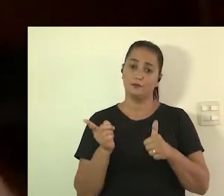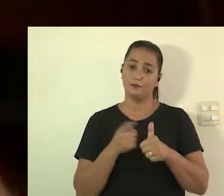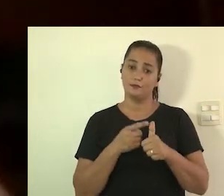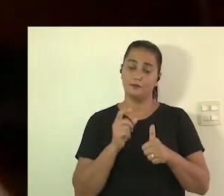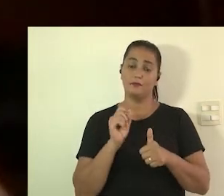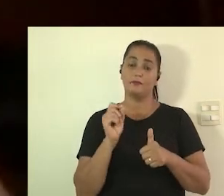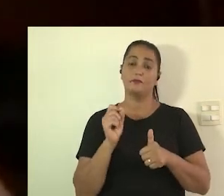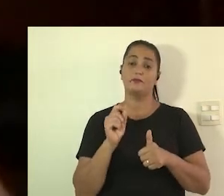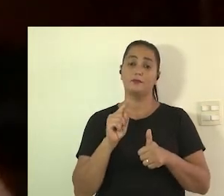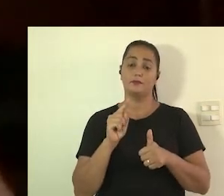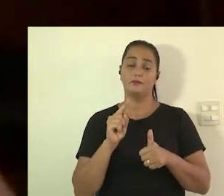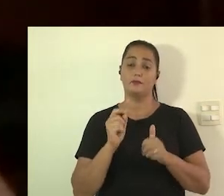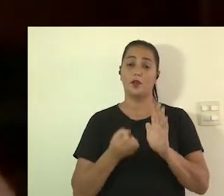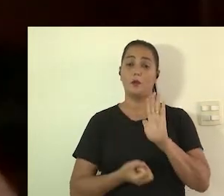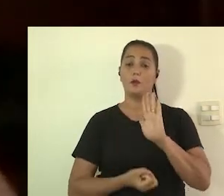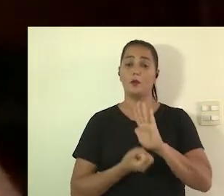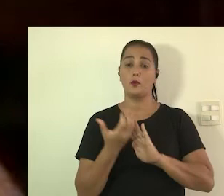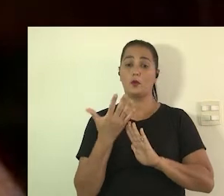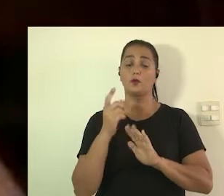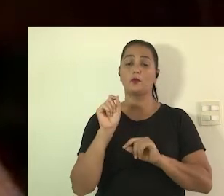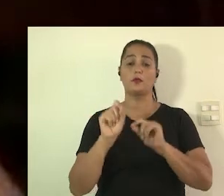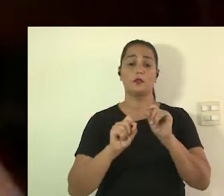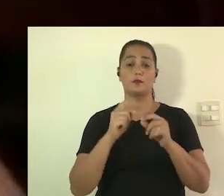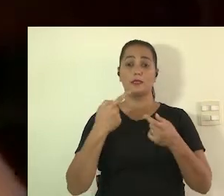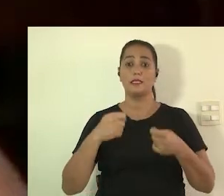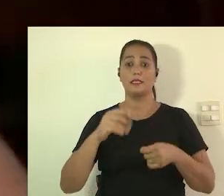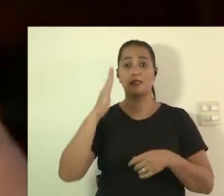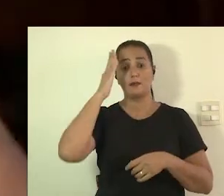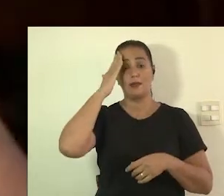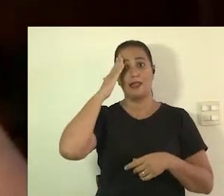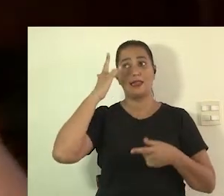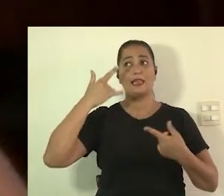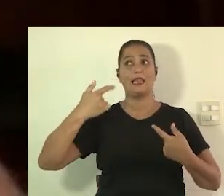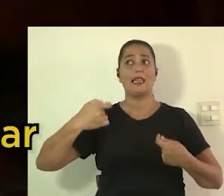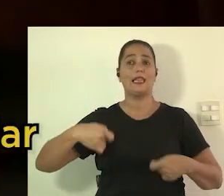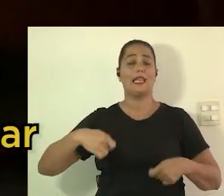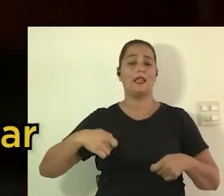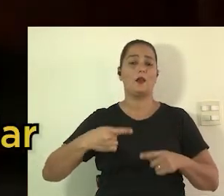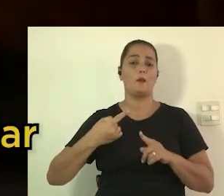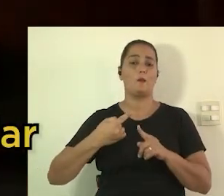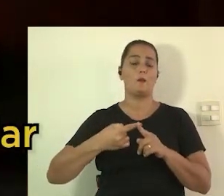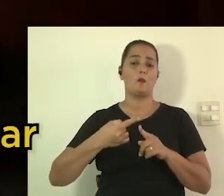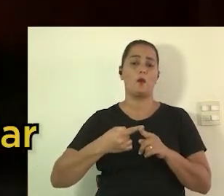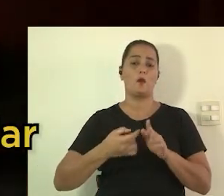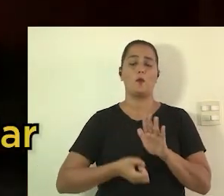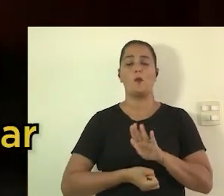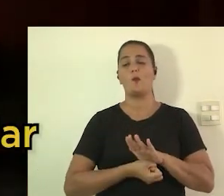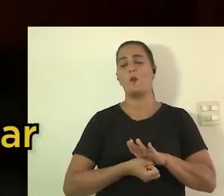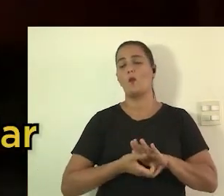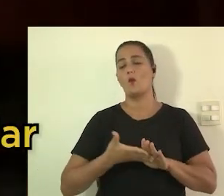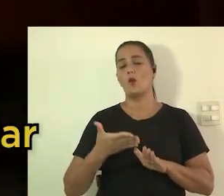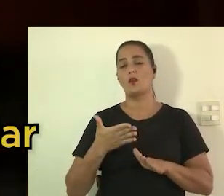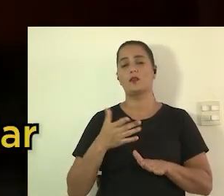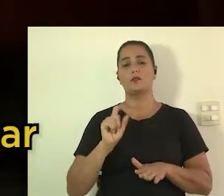eles os produtores precisam saber da necessidade né porque muitas vezes quando você diz a